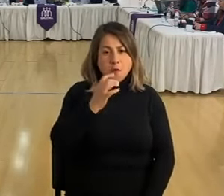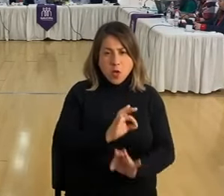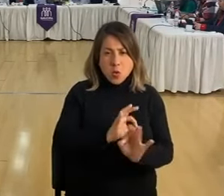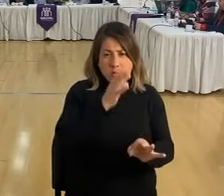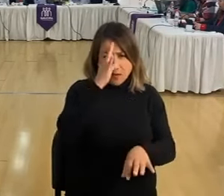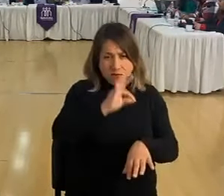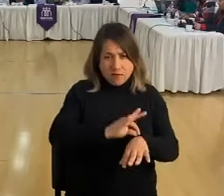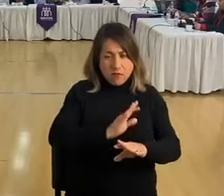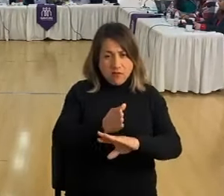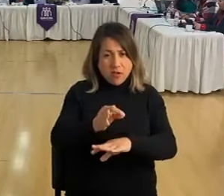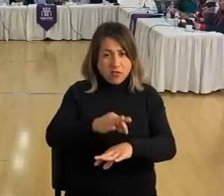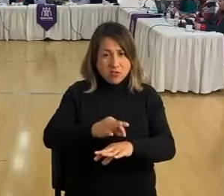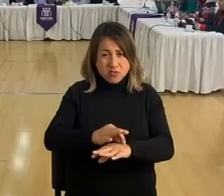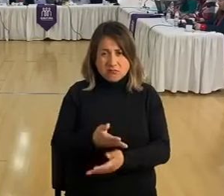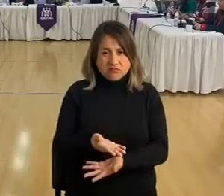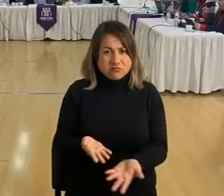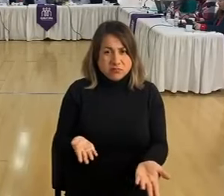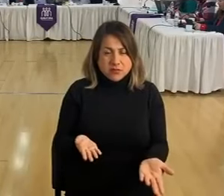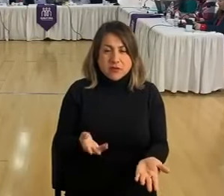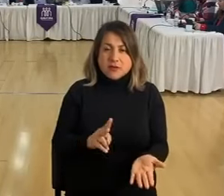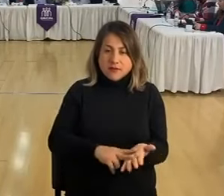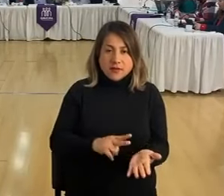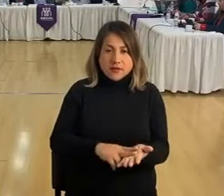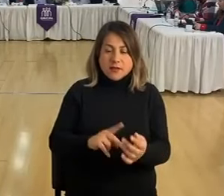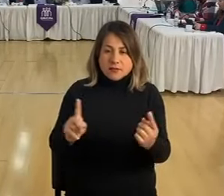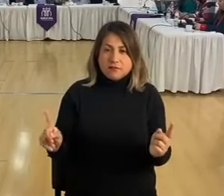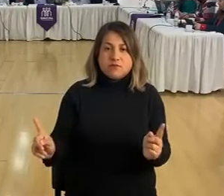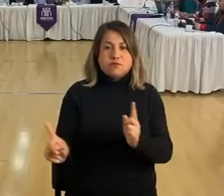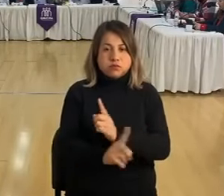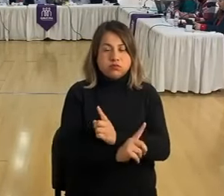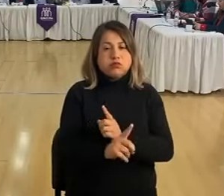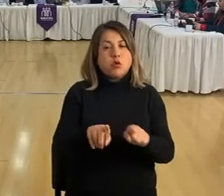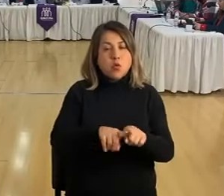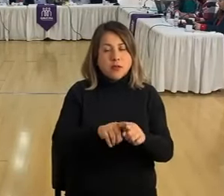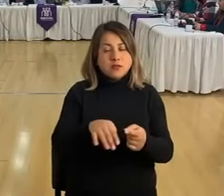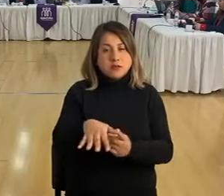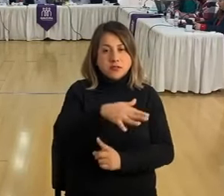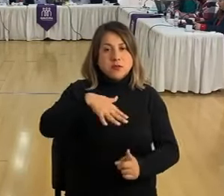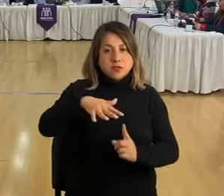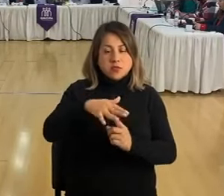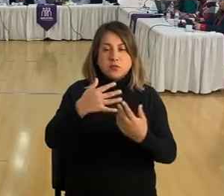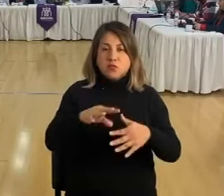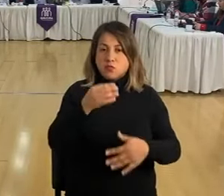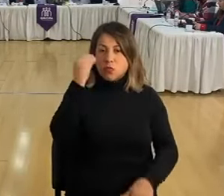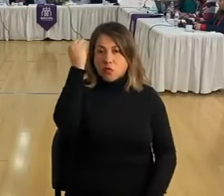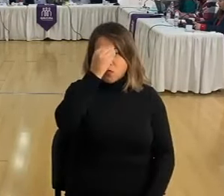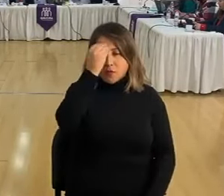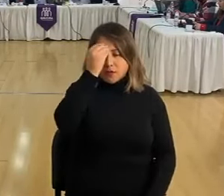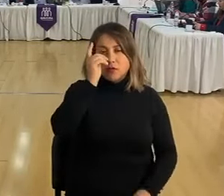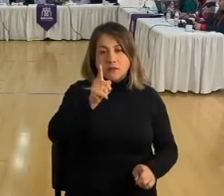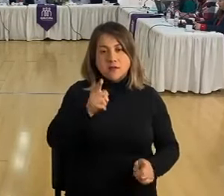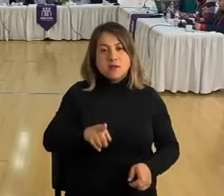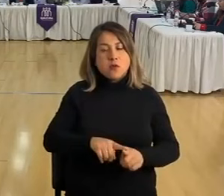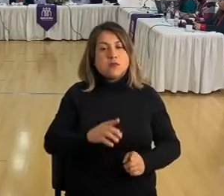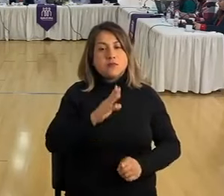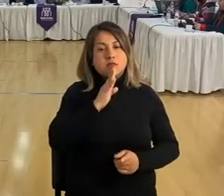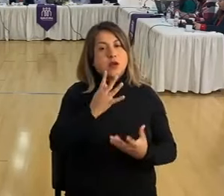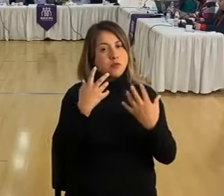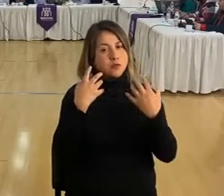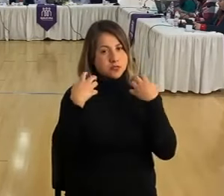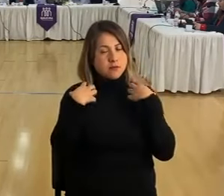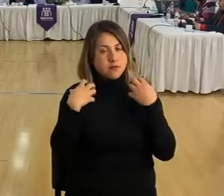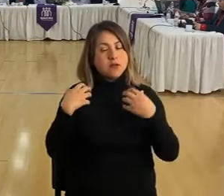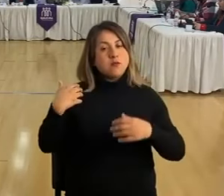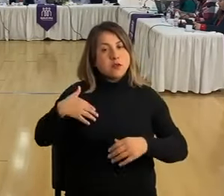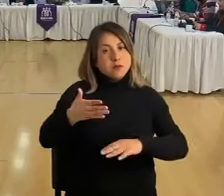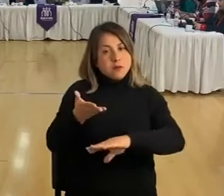y no van al doctor cuando en verdad vemos una situación también preocupante y que también se tienen que hacer cargo. Así que yo creo que es importante